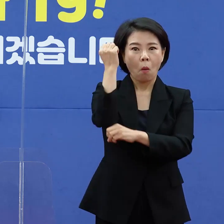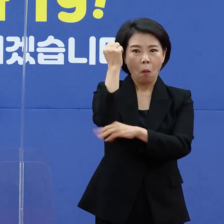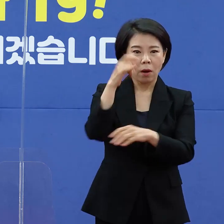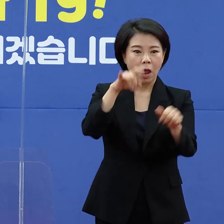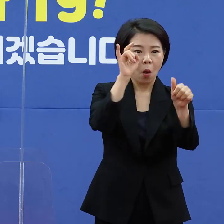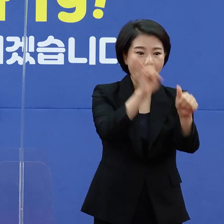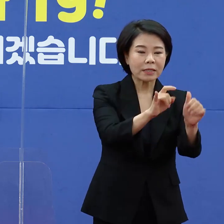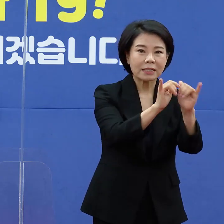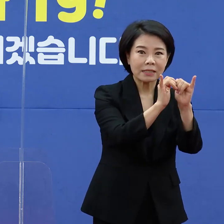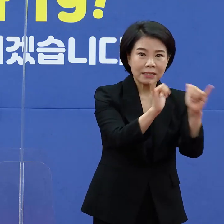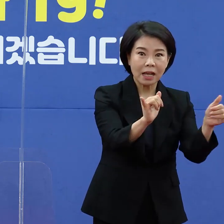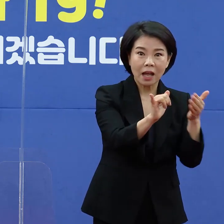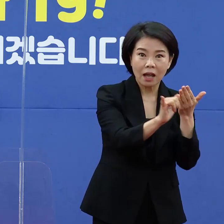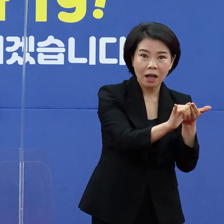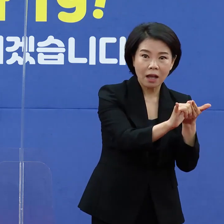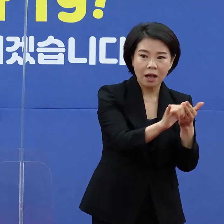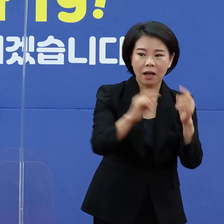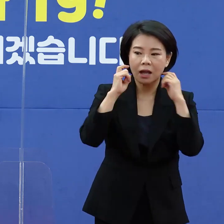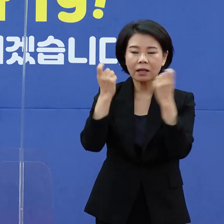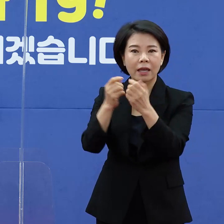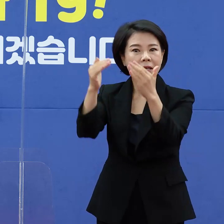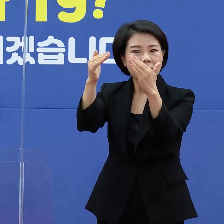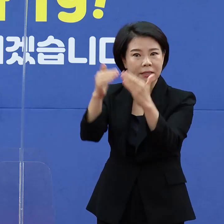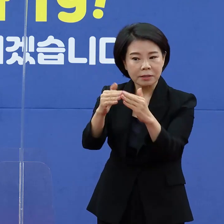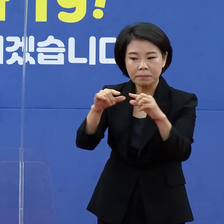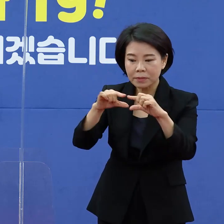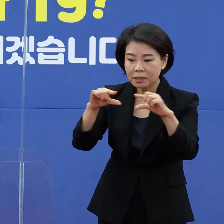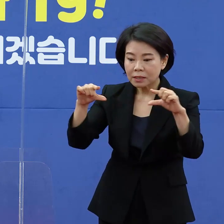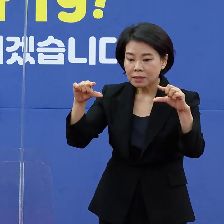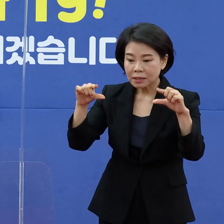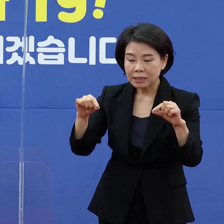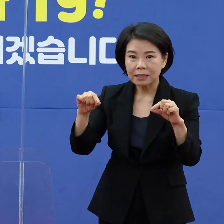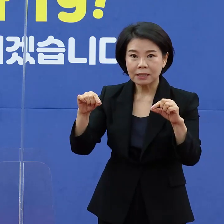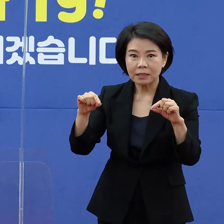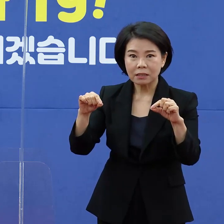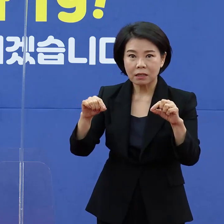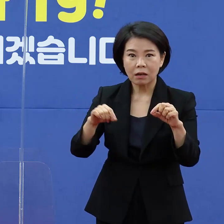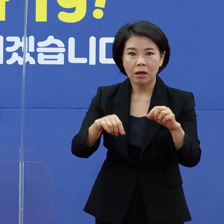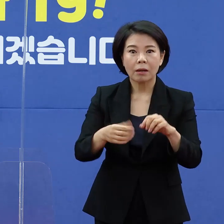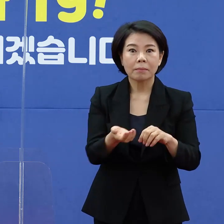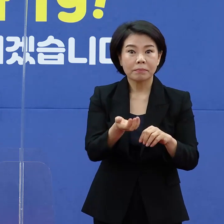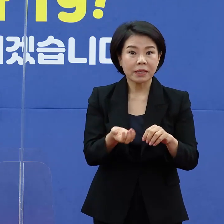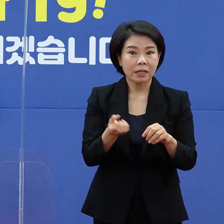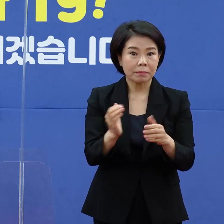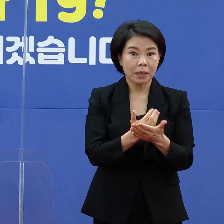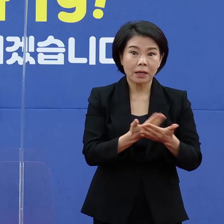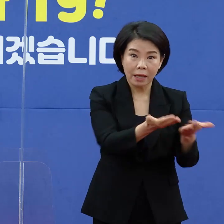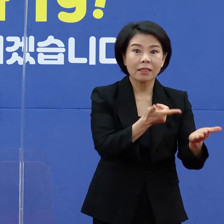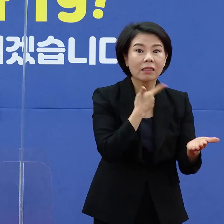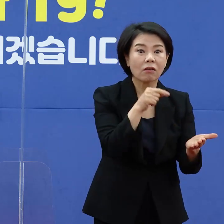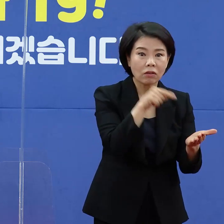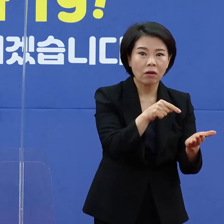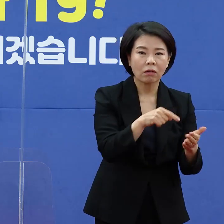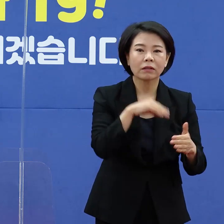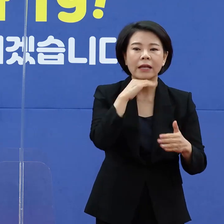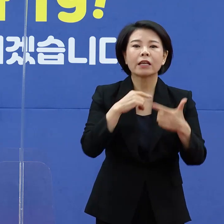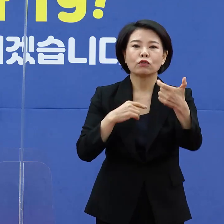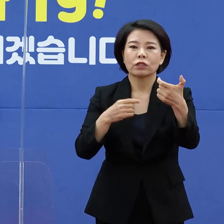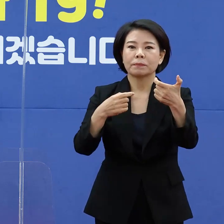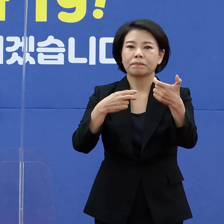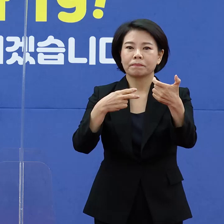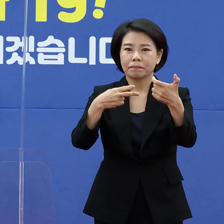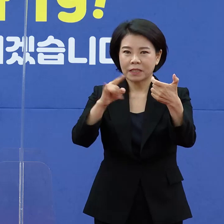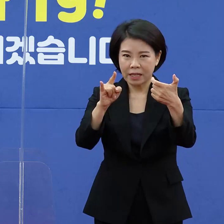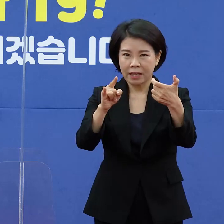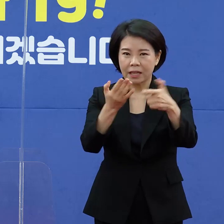확진자에게 배급됐던 재택치료 키트는 60세 이상 등